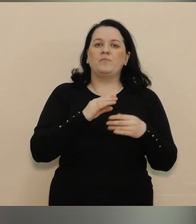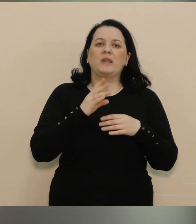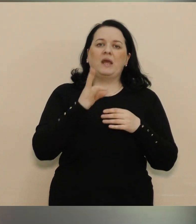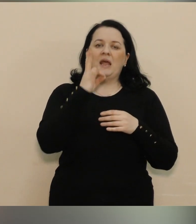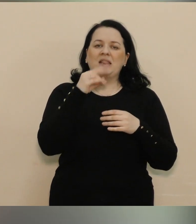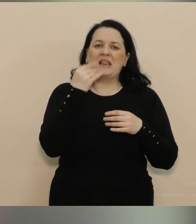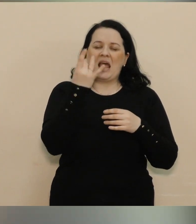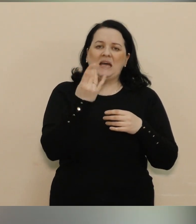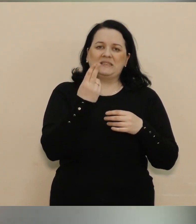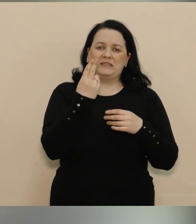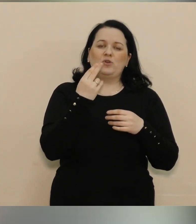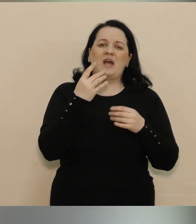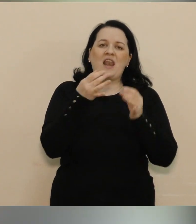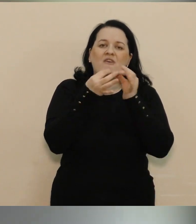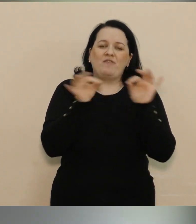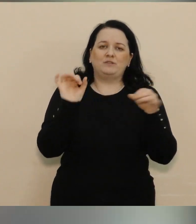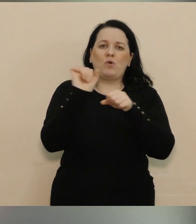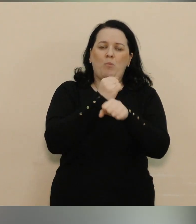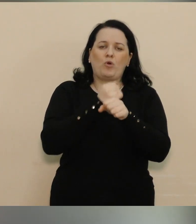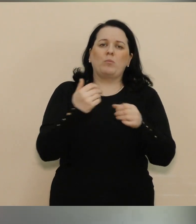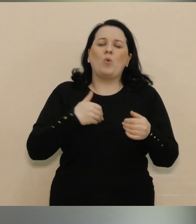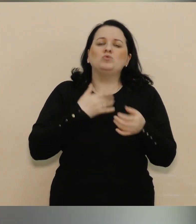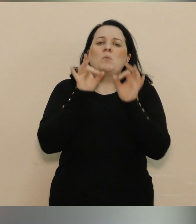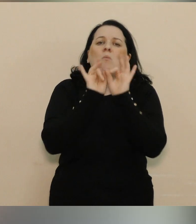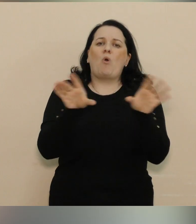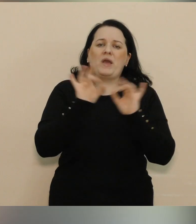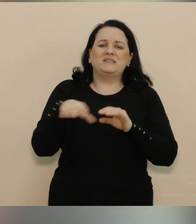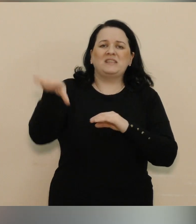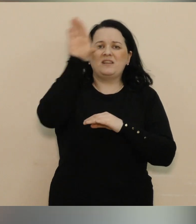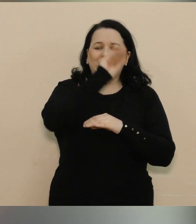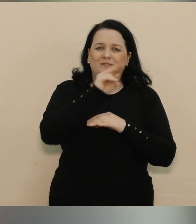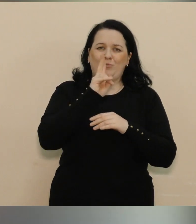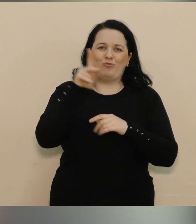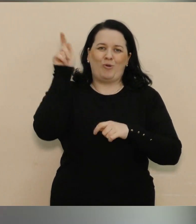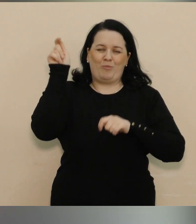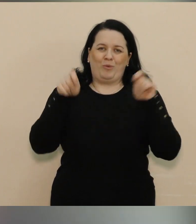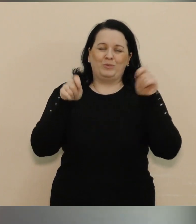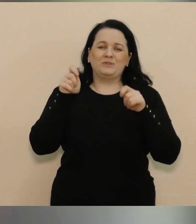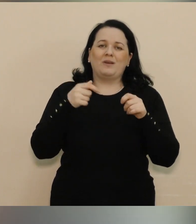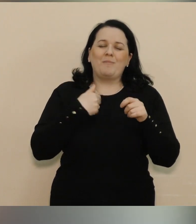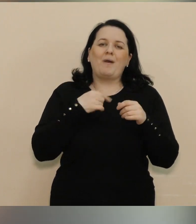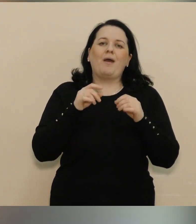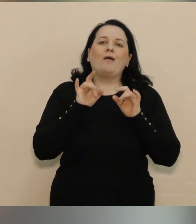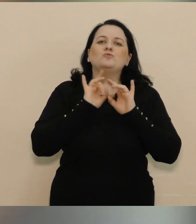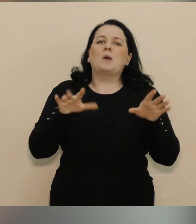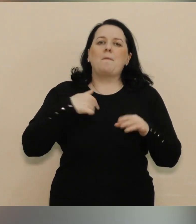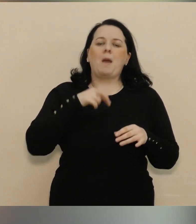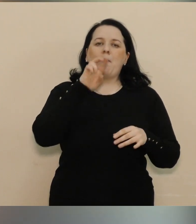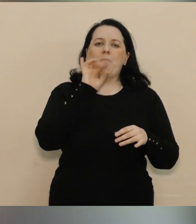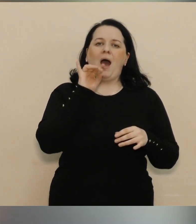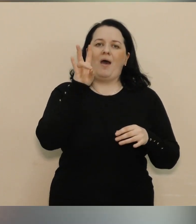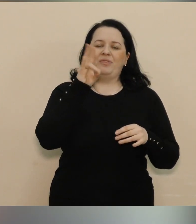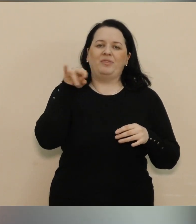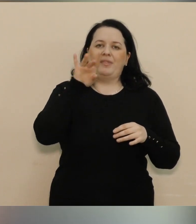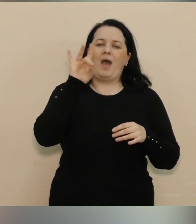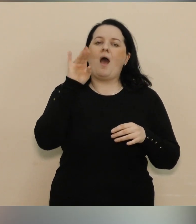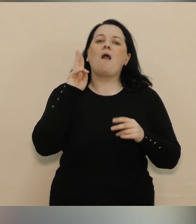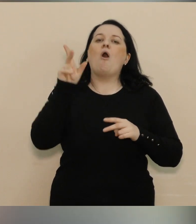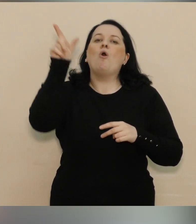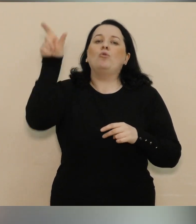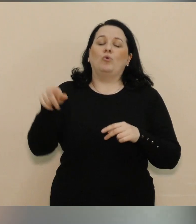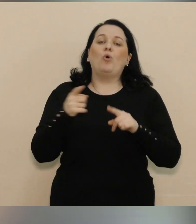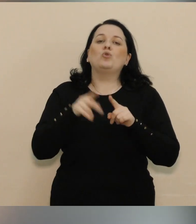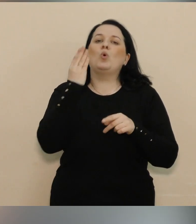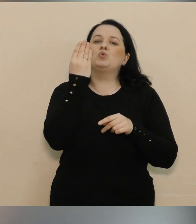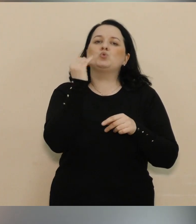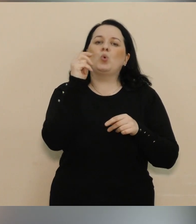-визвольної боротьби, бо дуже важливо пояснити, чому ми всі себе називаємо бандерівці, хто такий Бандера, хто такий